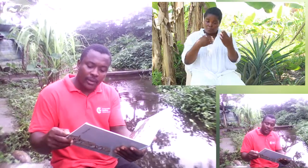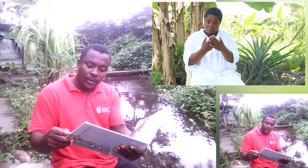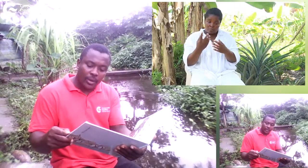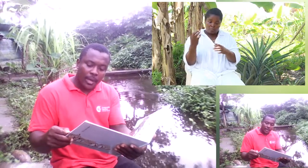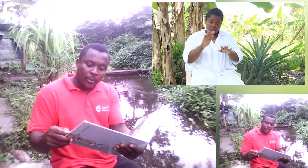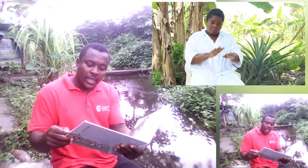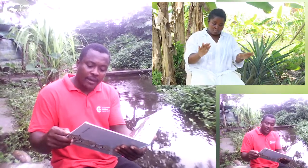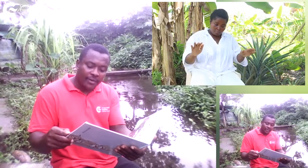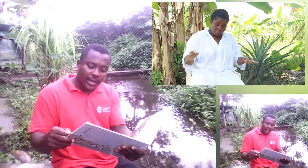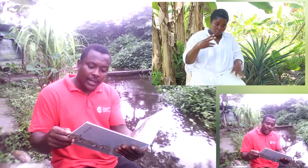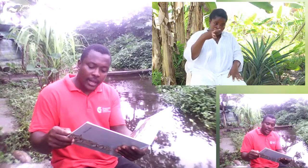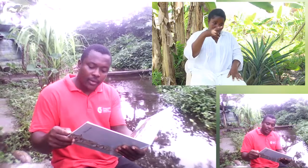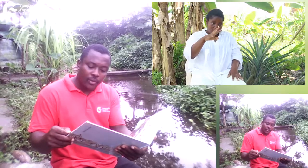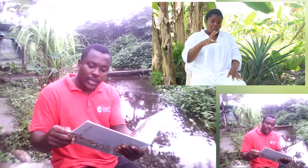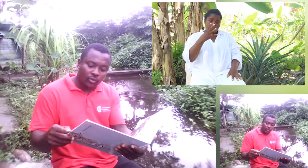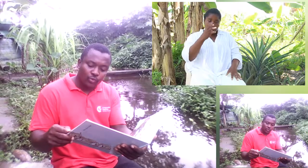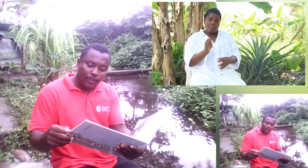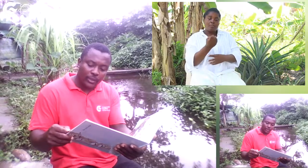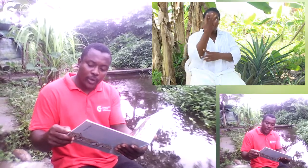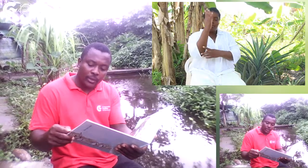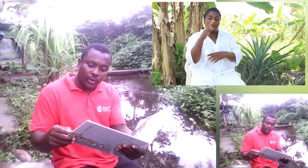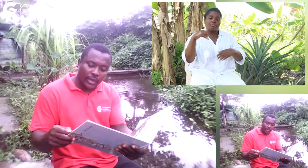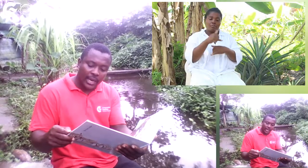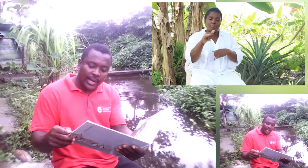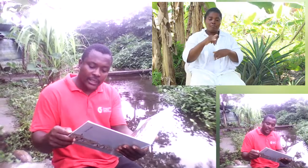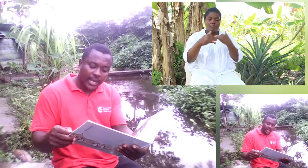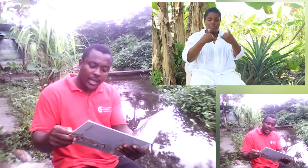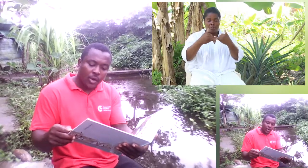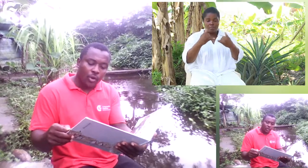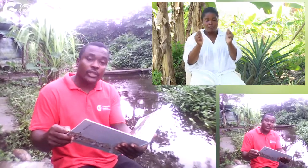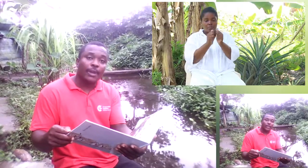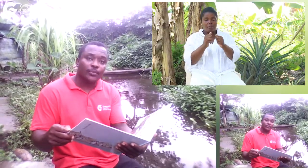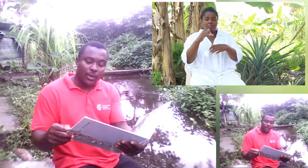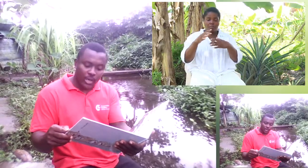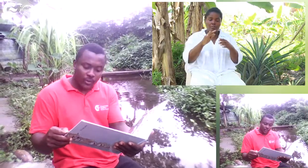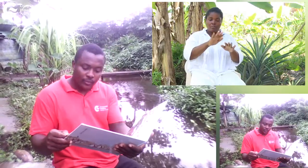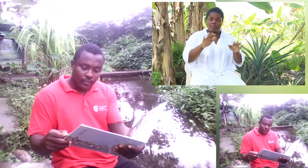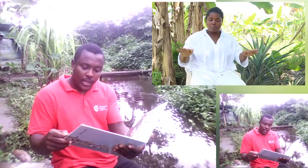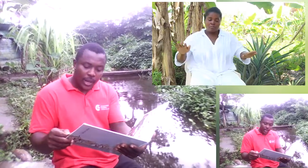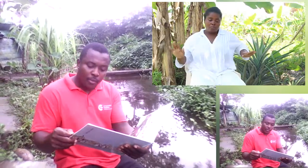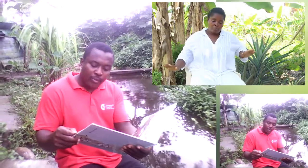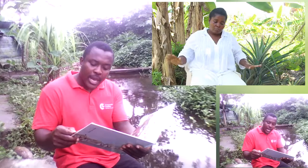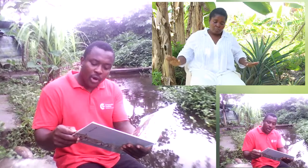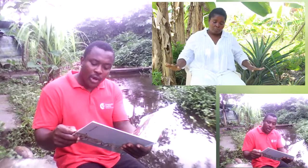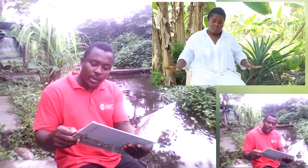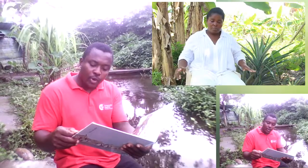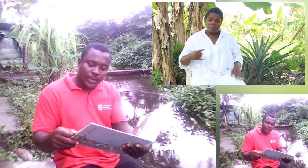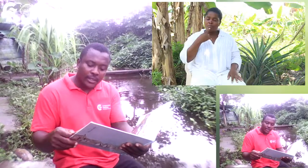zoo podían ver a Tango y a sus papás jugando en la casa con los demás pingüinos. ¡Muy bien, Roy! ¡Muy bien,